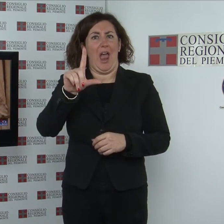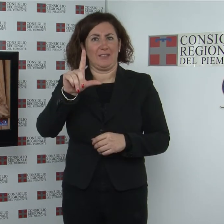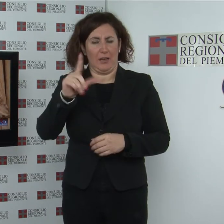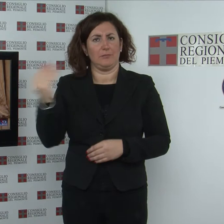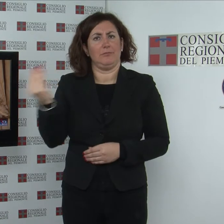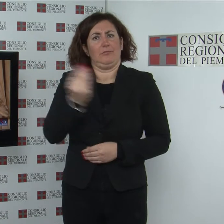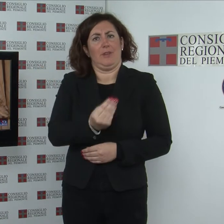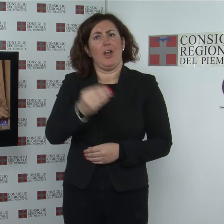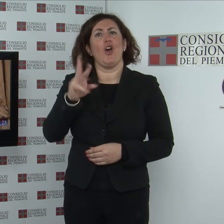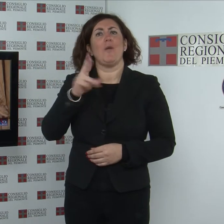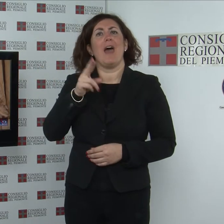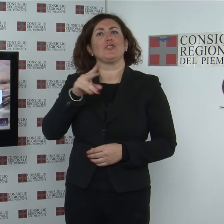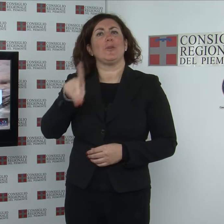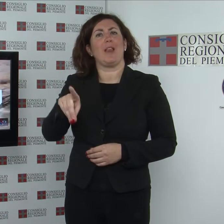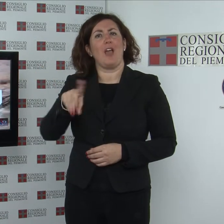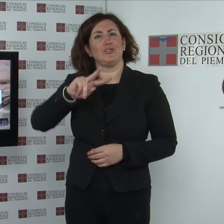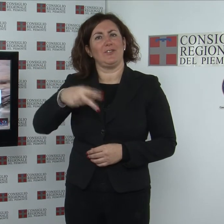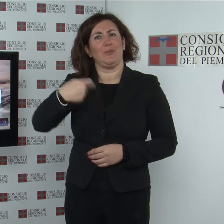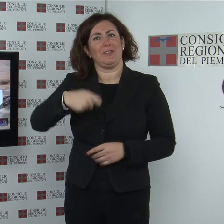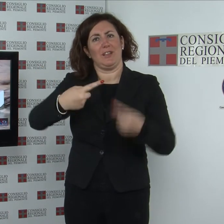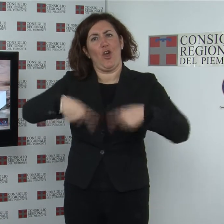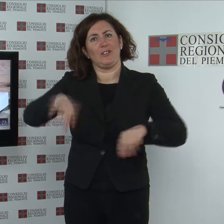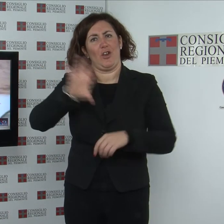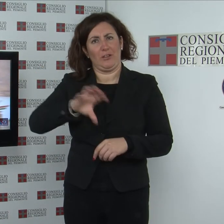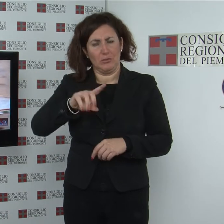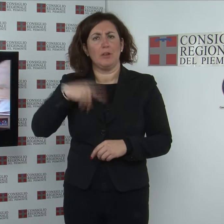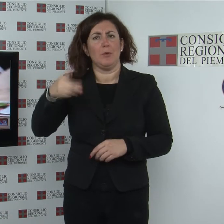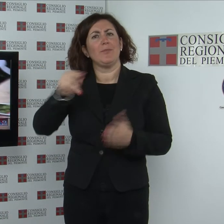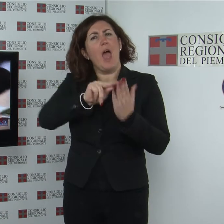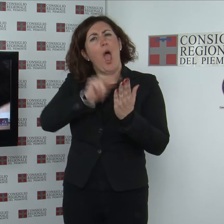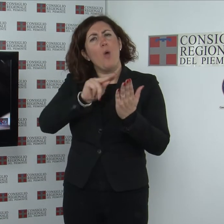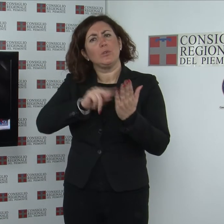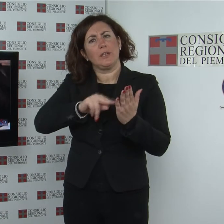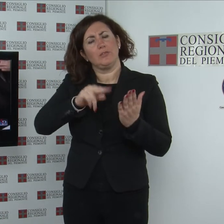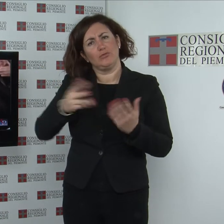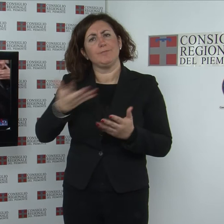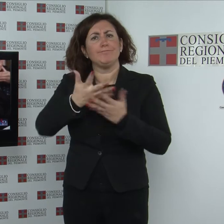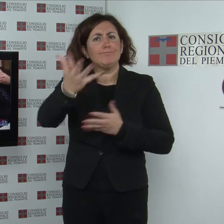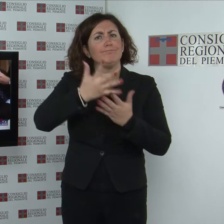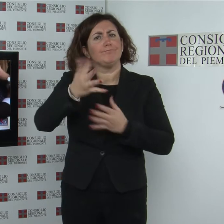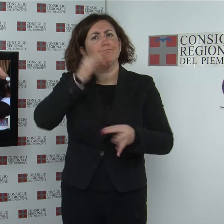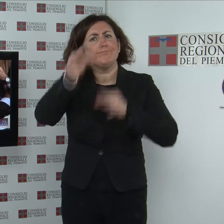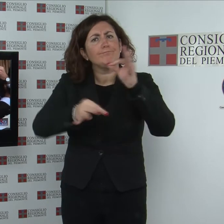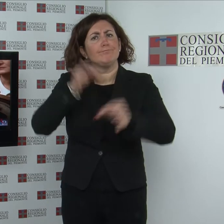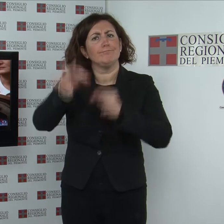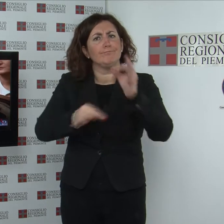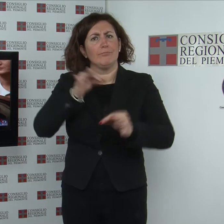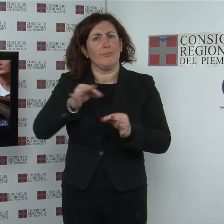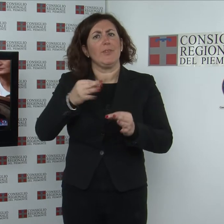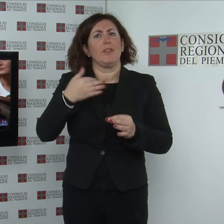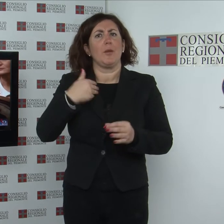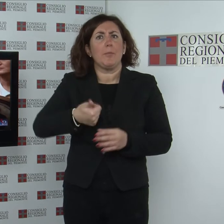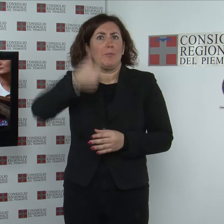regionale roberto placido l'autrice ha spiegato di avere riunito in un unico testo primo caso in italia tutte le norme che